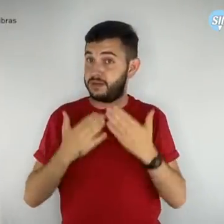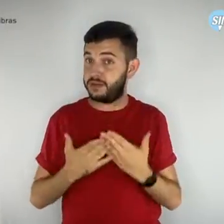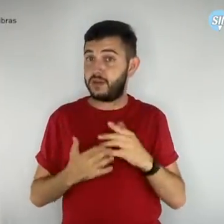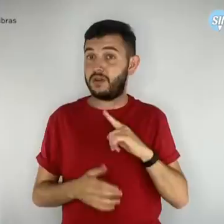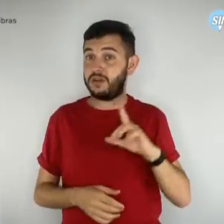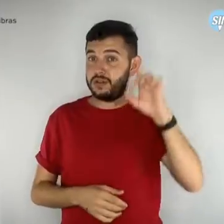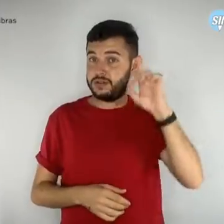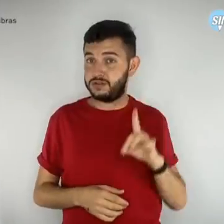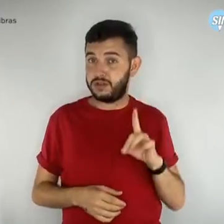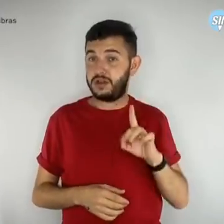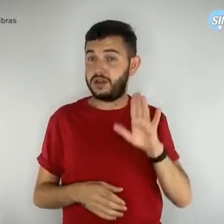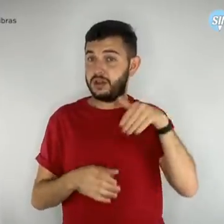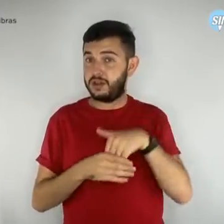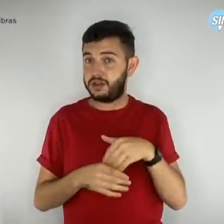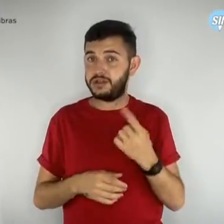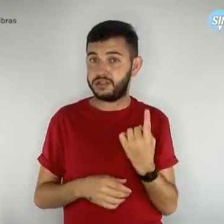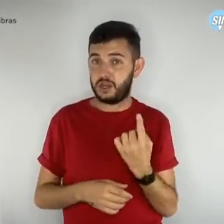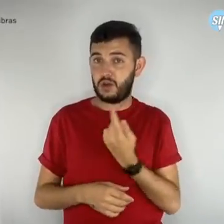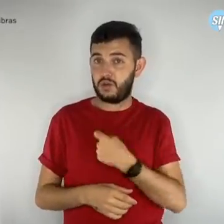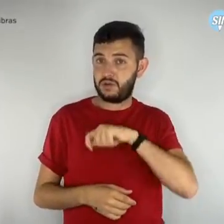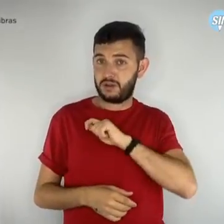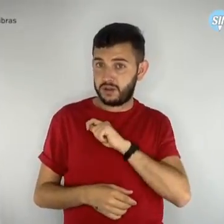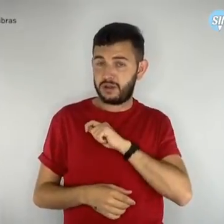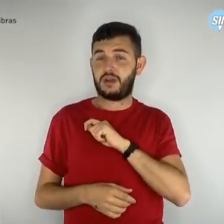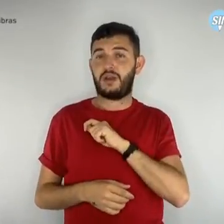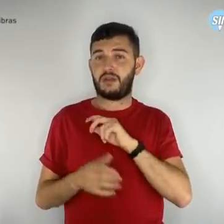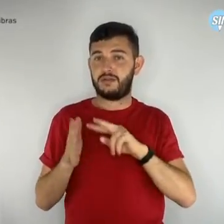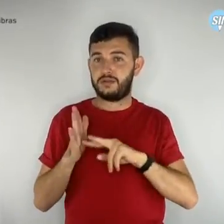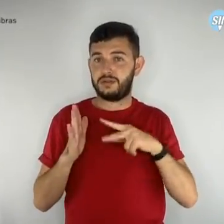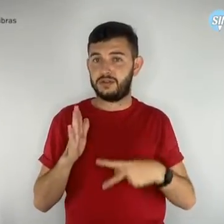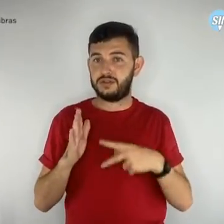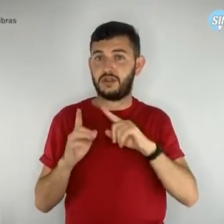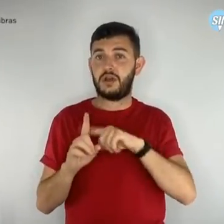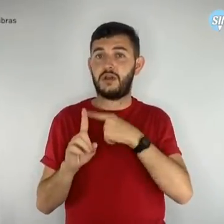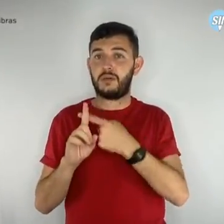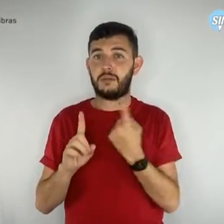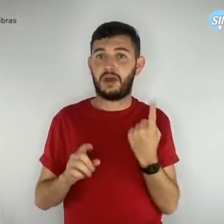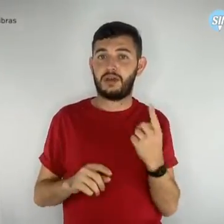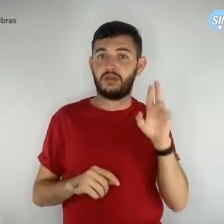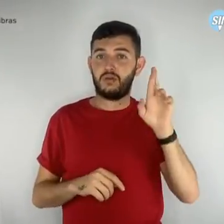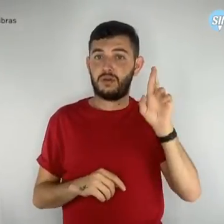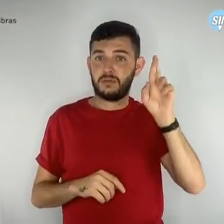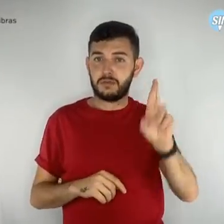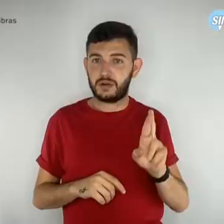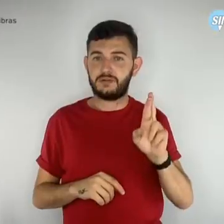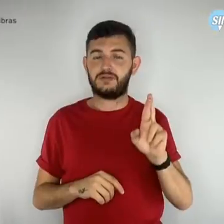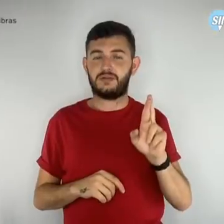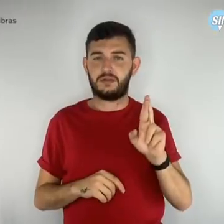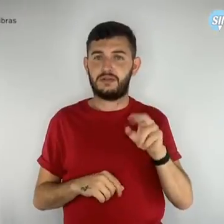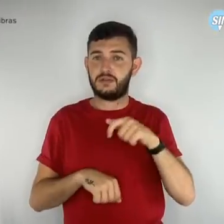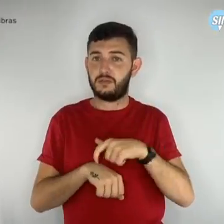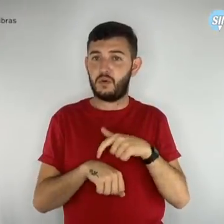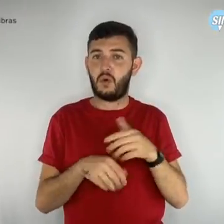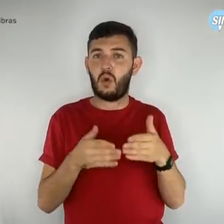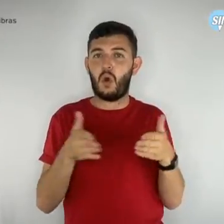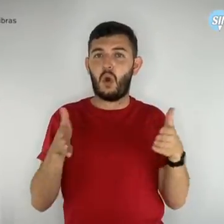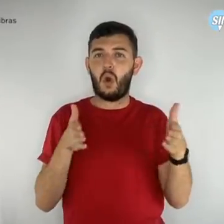delegado sindical por escola e um representante por turno. Por exemplo, uma escola que